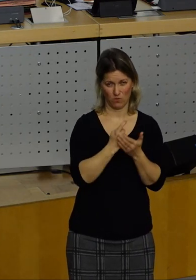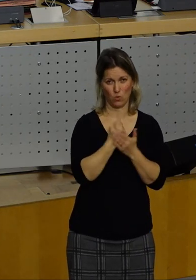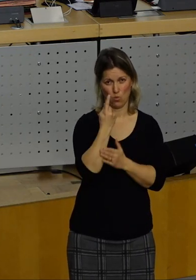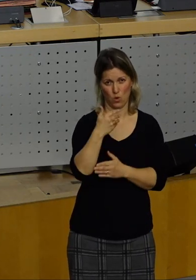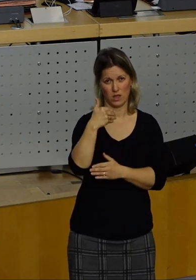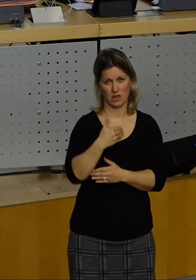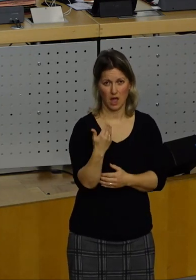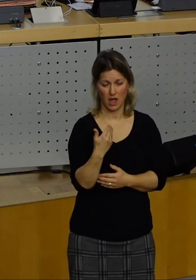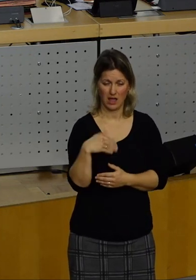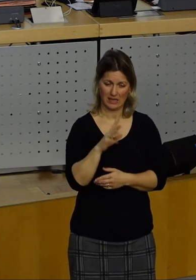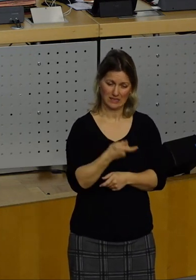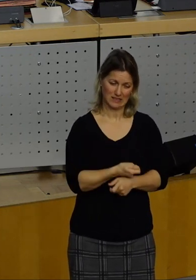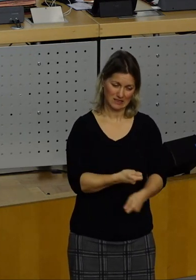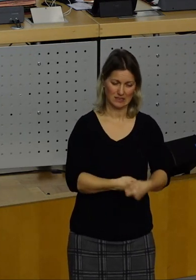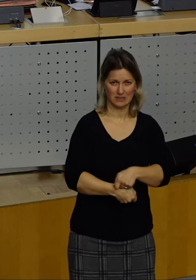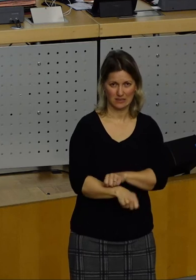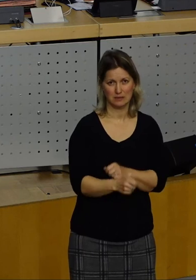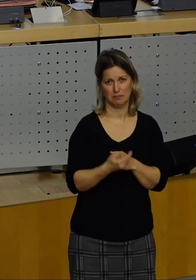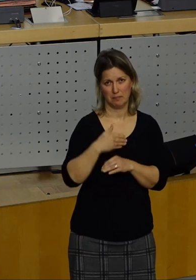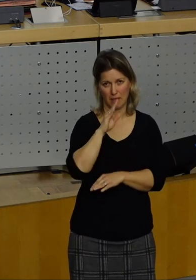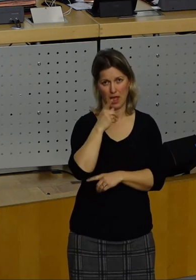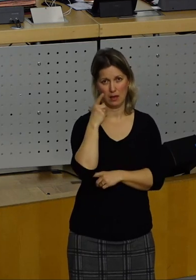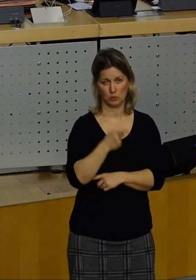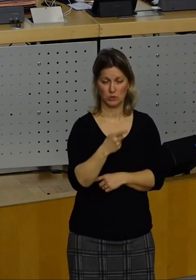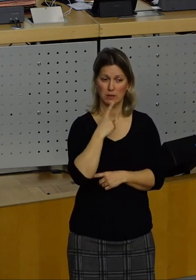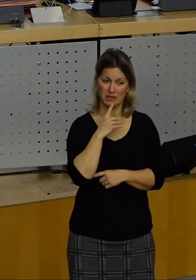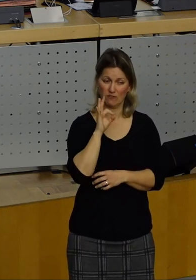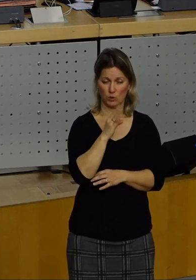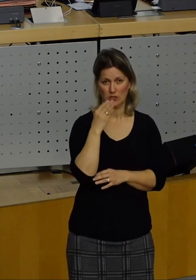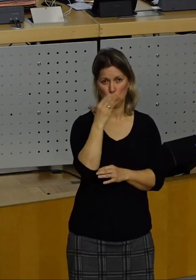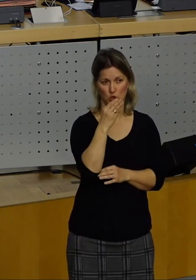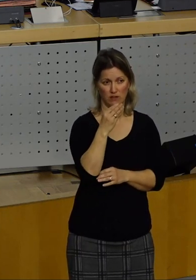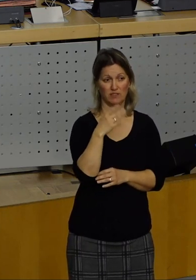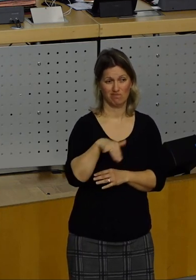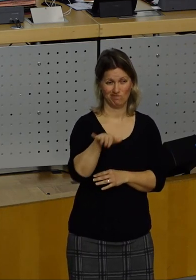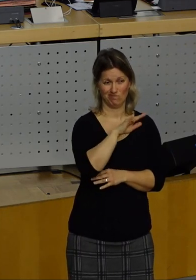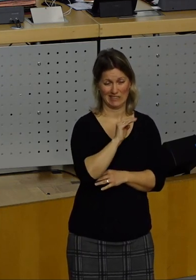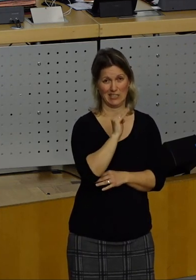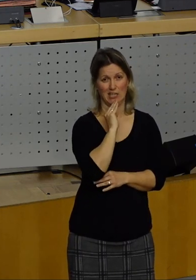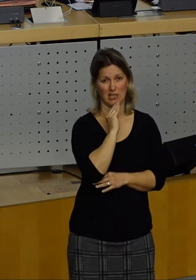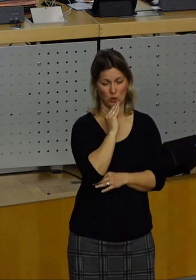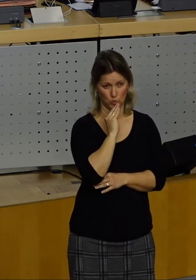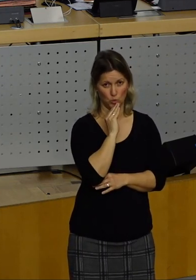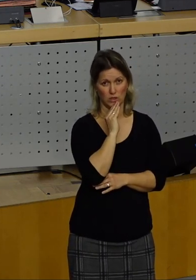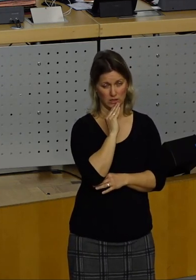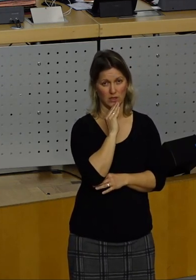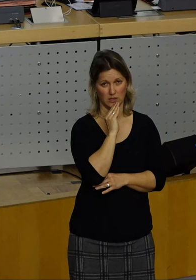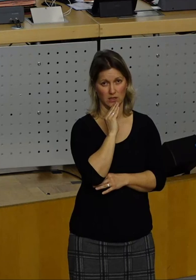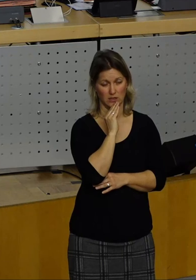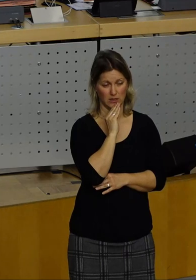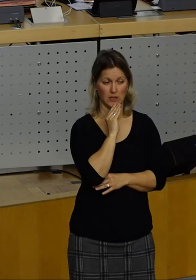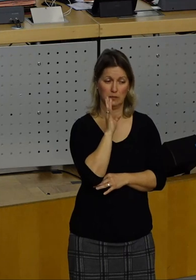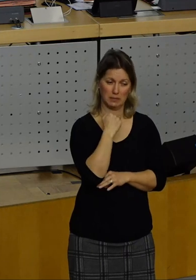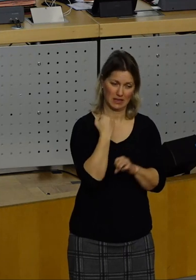dafür zu tun, dass wir in Zukunft überhaupt genügend gute, qualifizierte